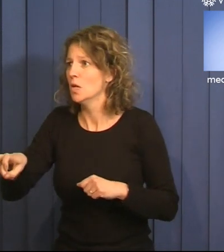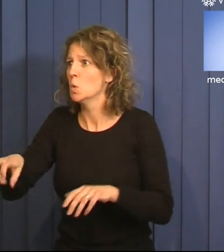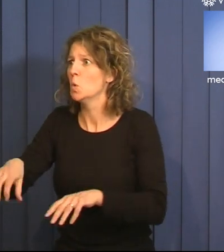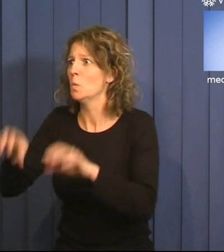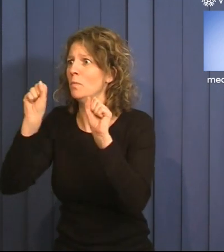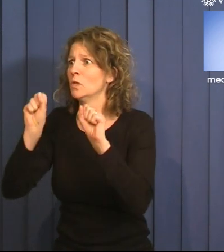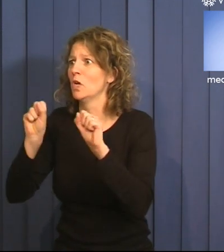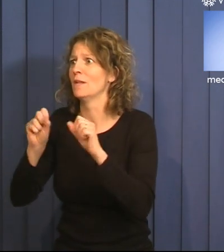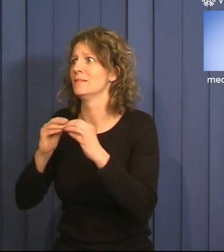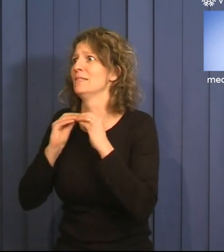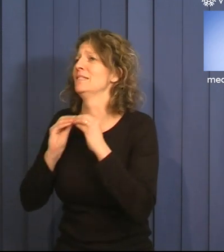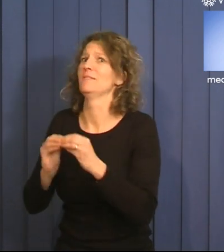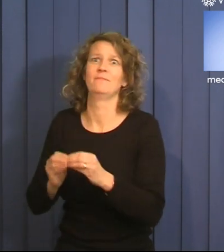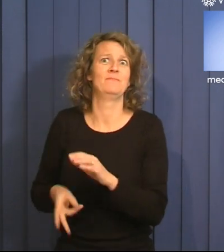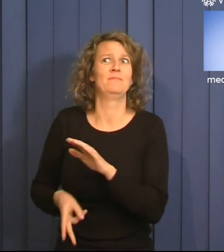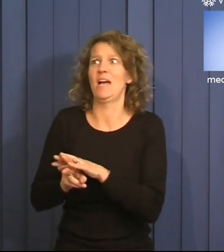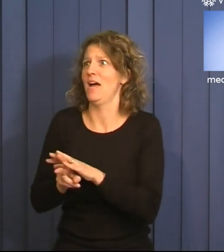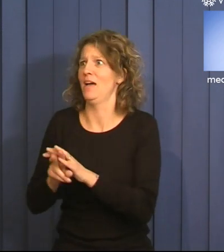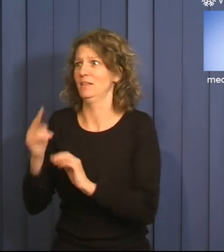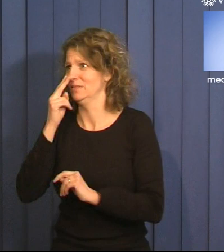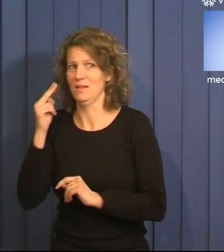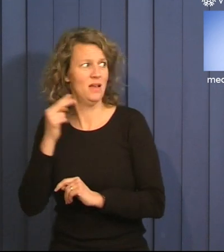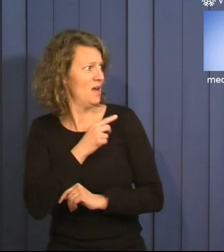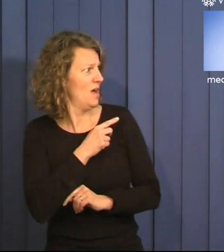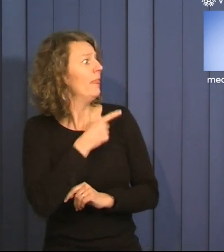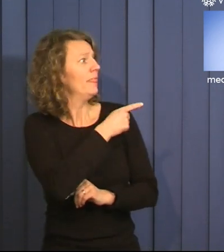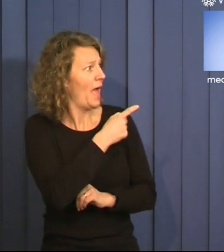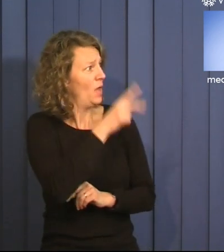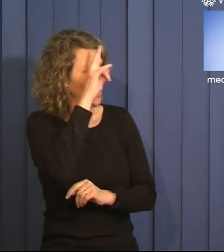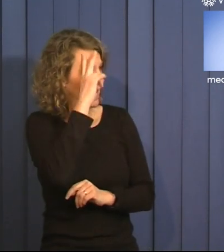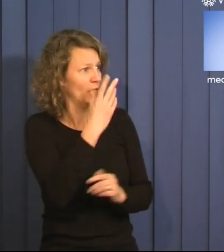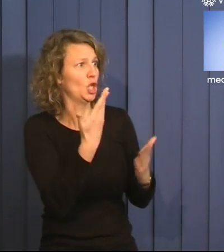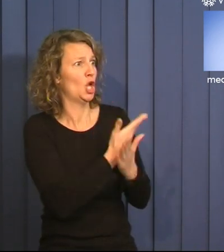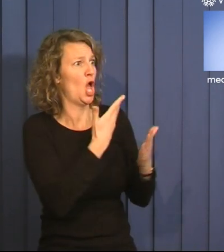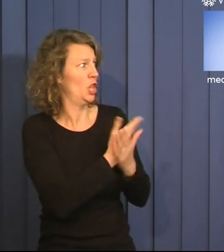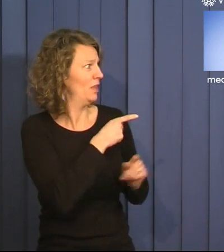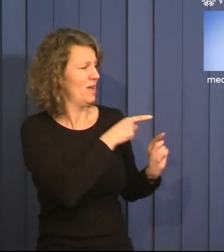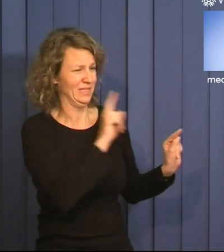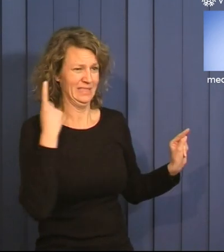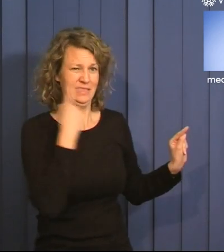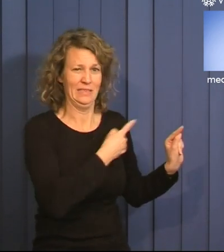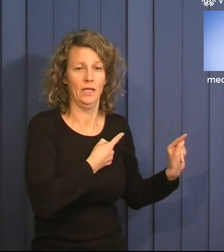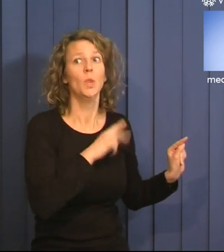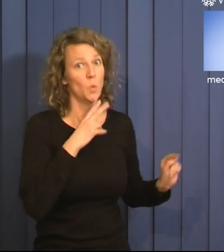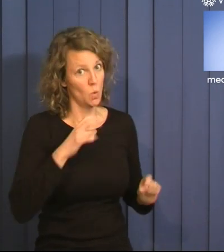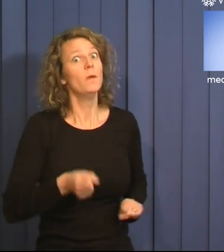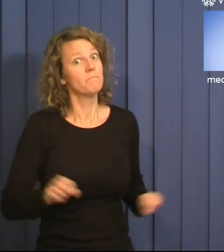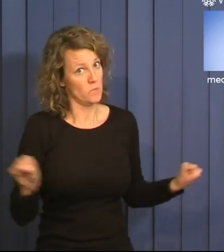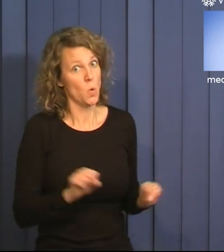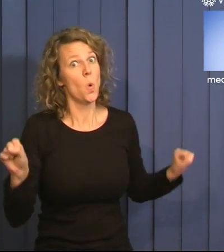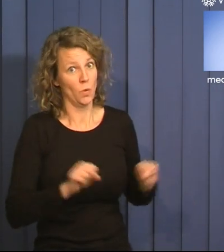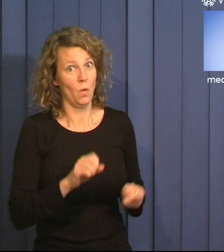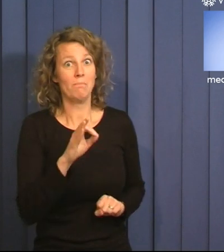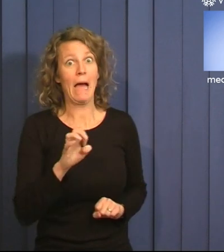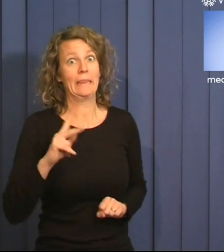Upptaget. Shit! Jag blickar ner i planet och ser att det lyser grönt längst ner i planet. Nu är det fan i mig